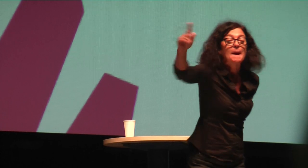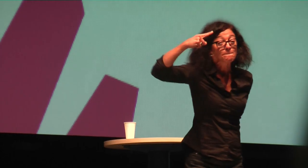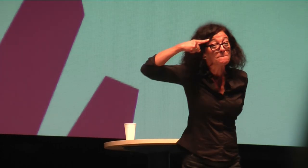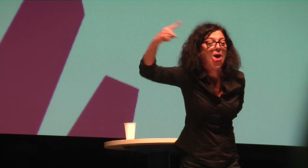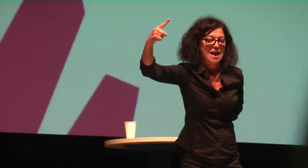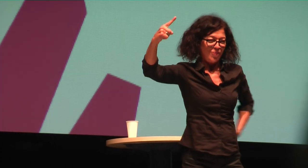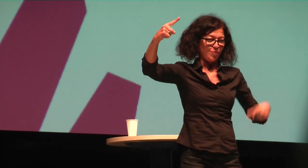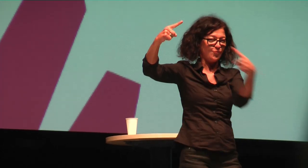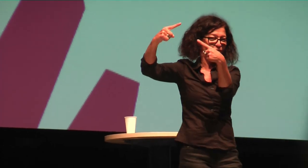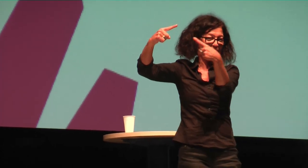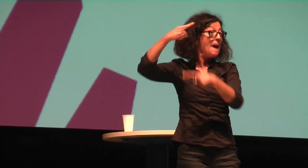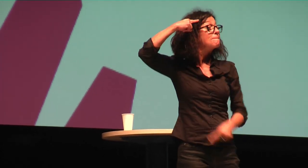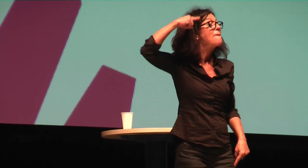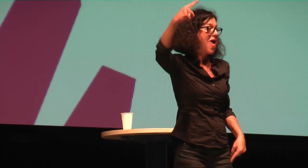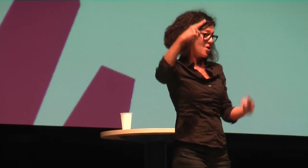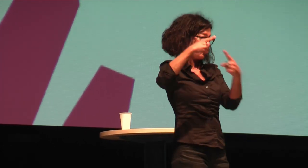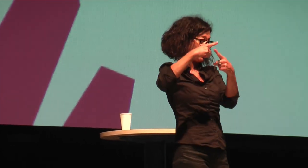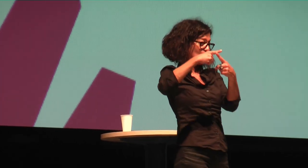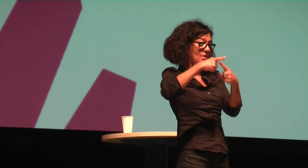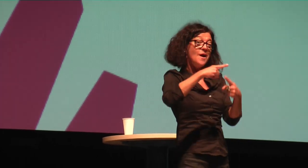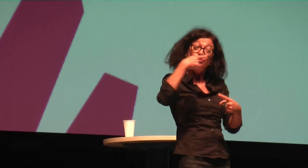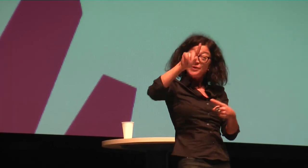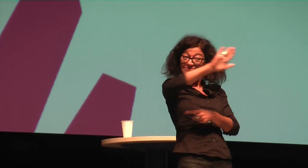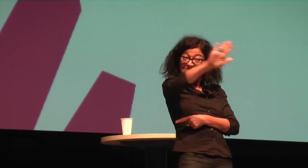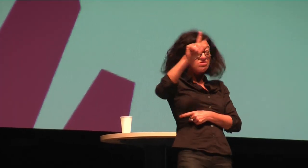Werte, aber auch die Meinung von euch.